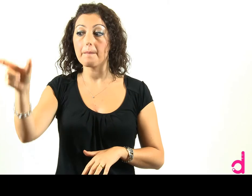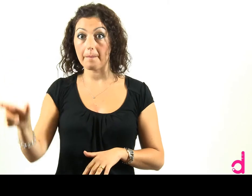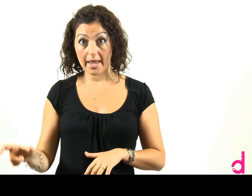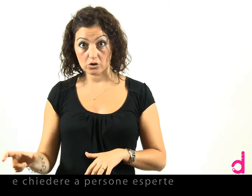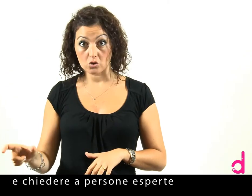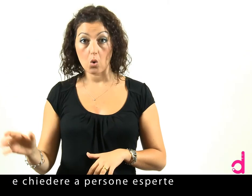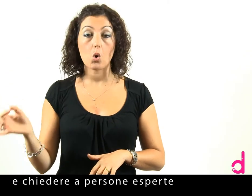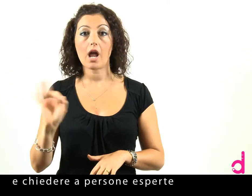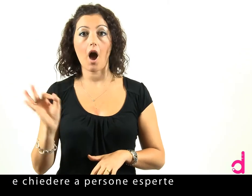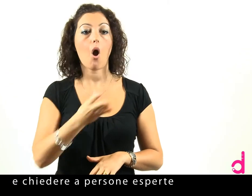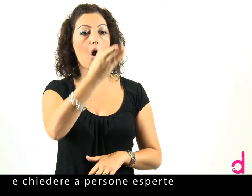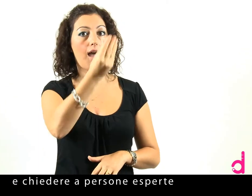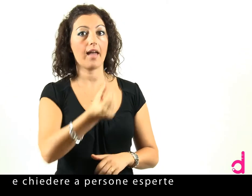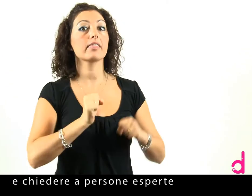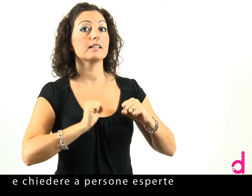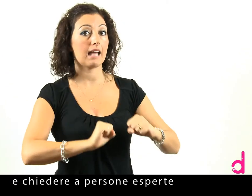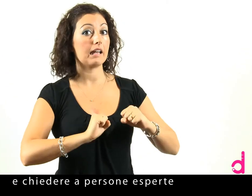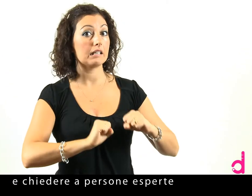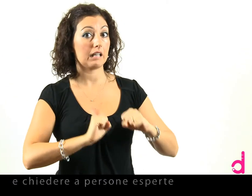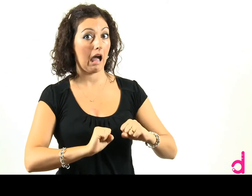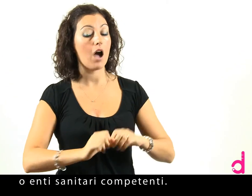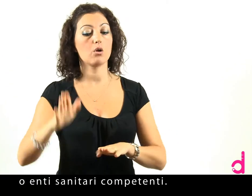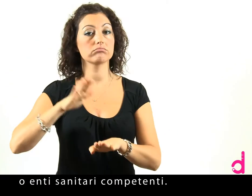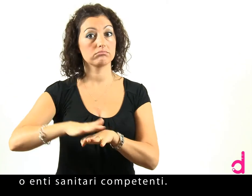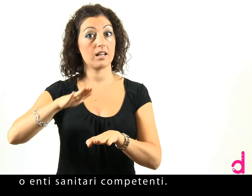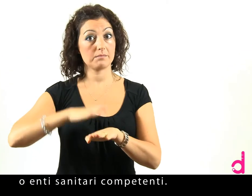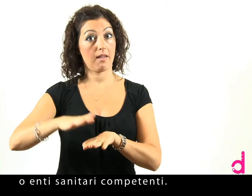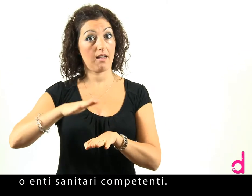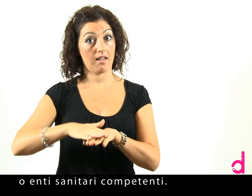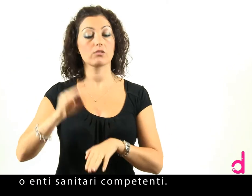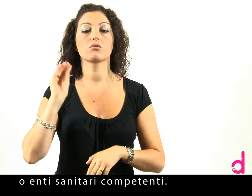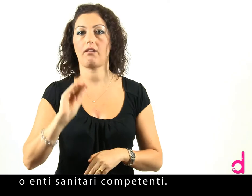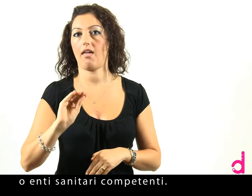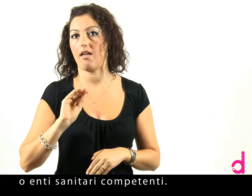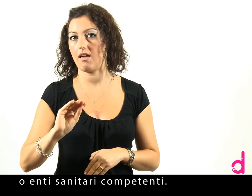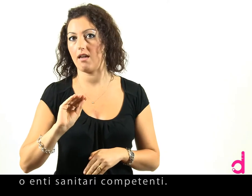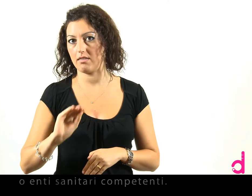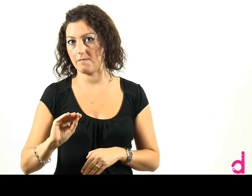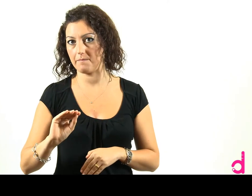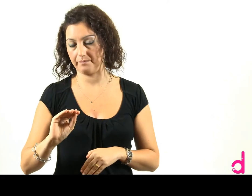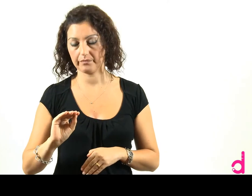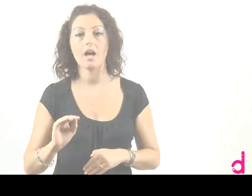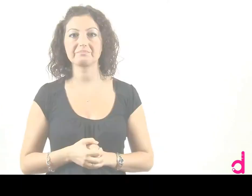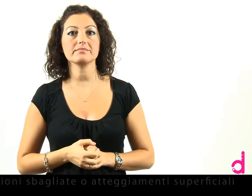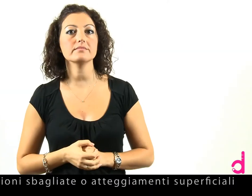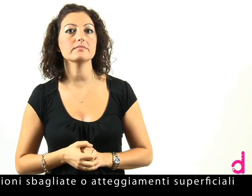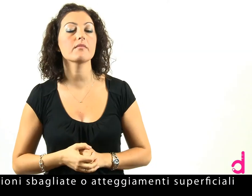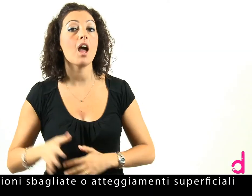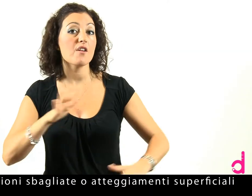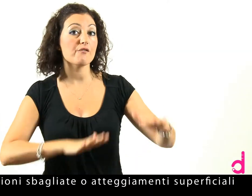e chiedere a persone esperte o a enti sanitari competenti. Informazioni sbagliate